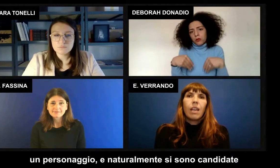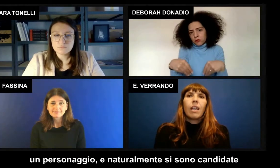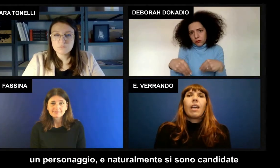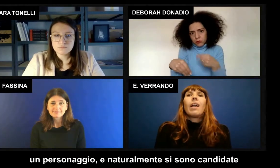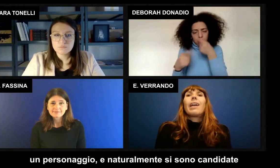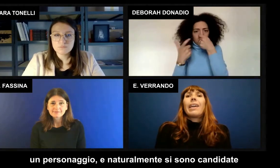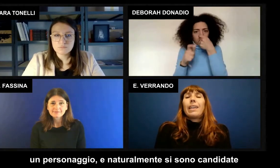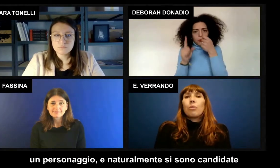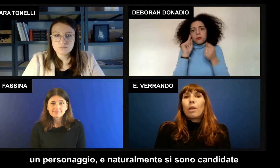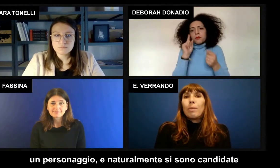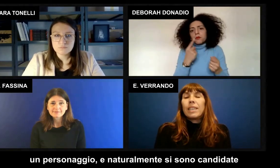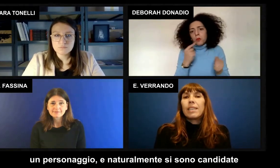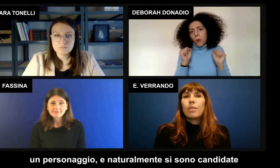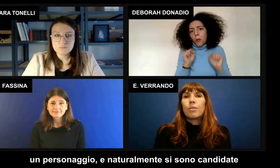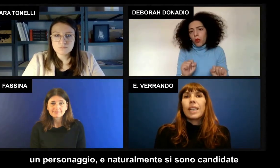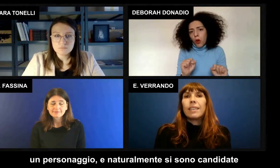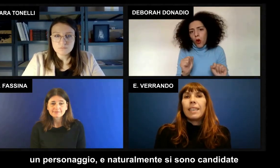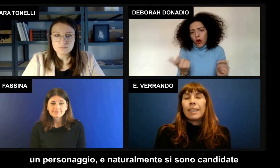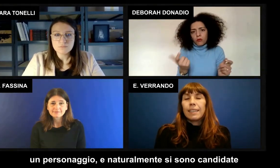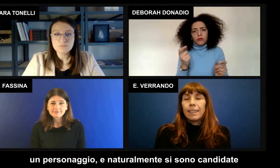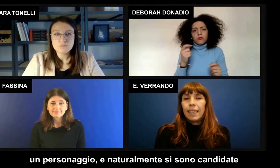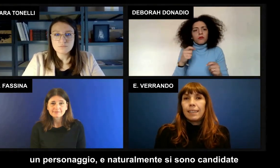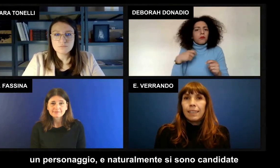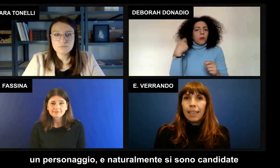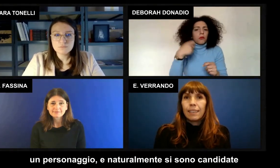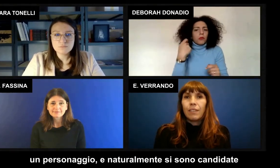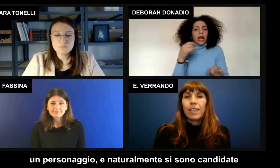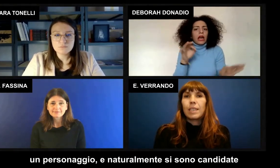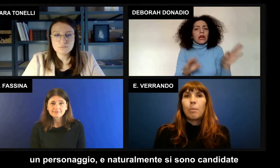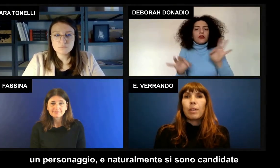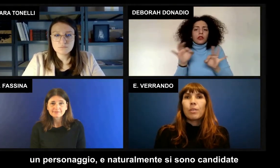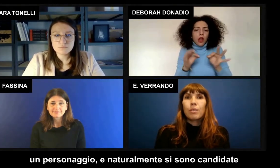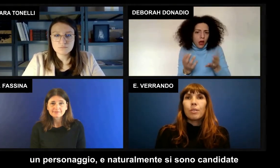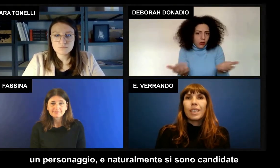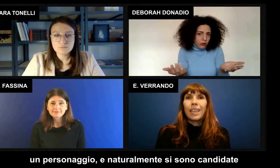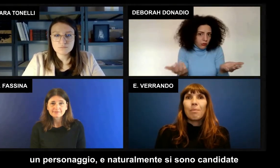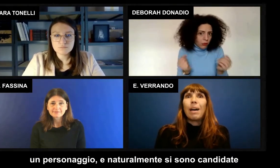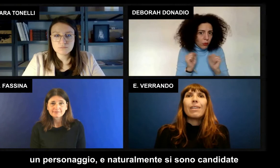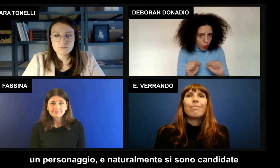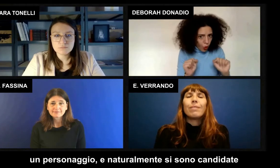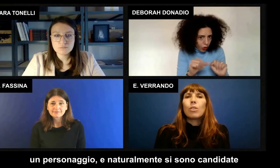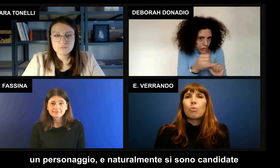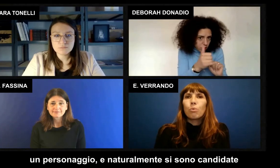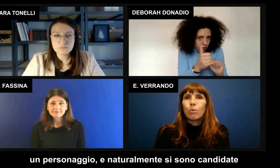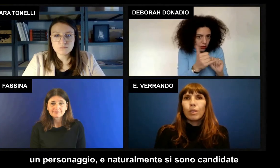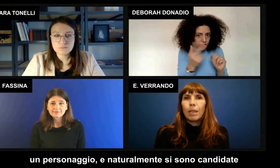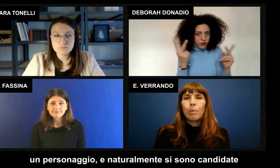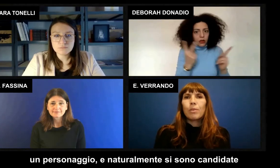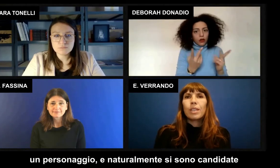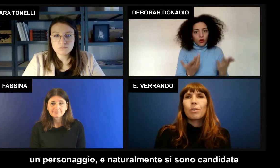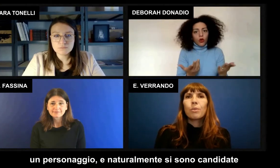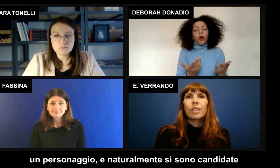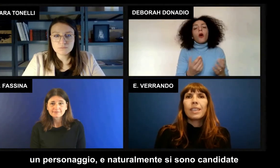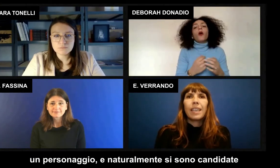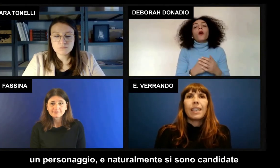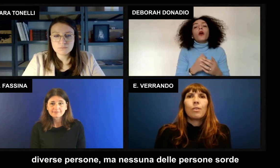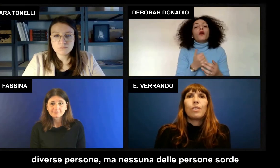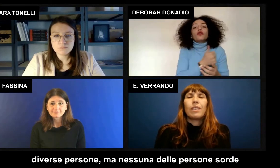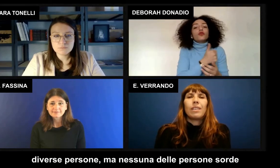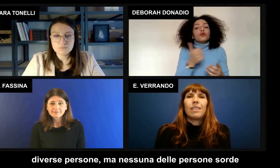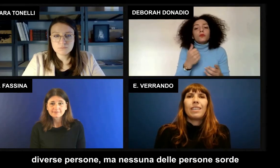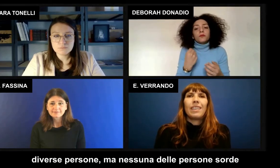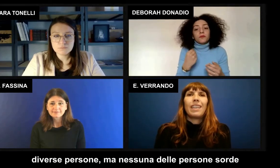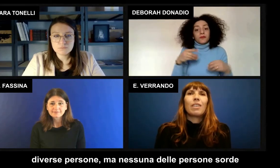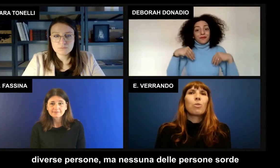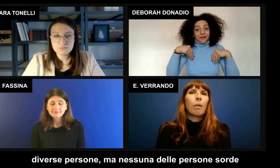e naturalmente si sono candidate diverse persone ma nessuno delle persone sorde era